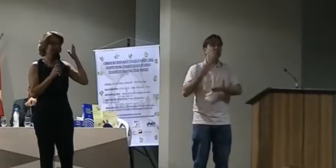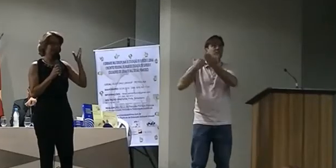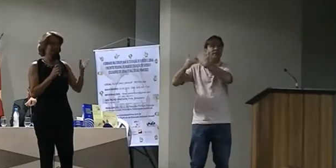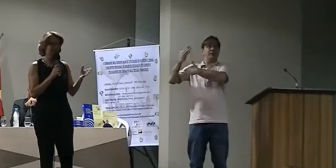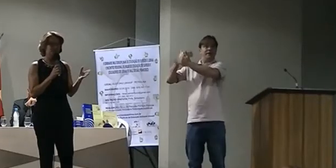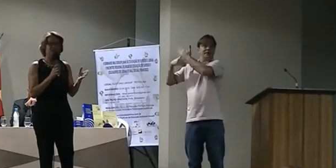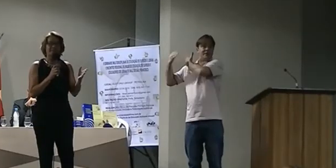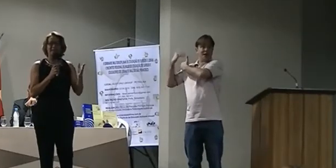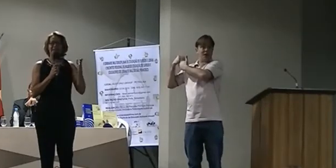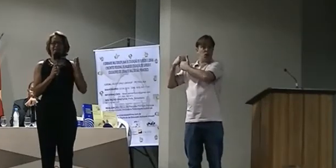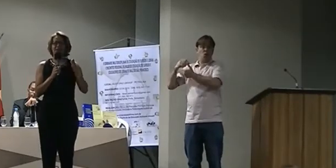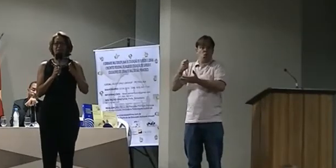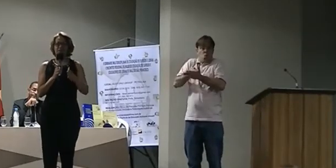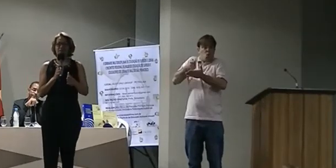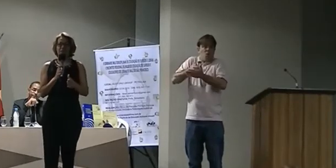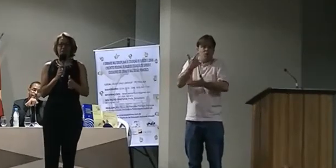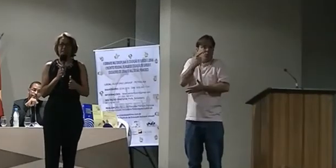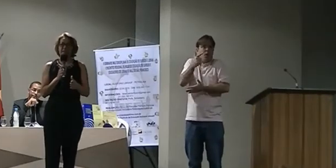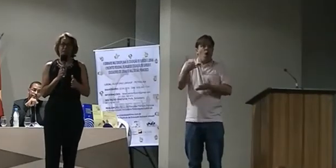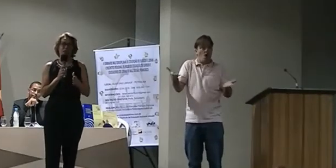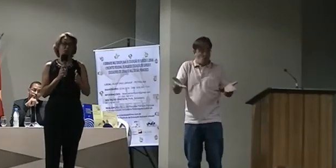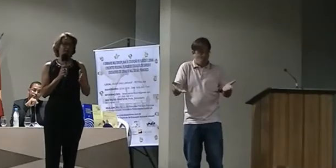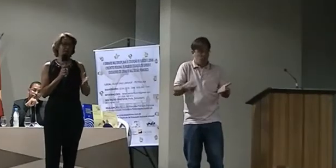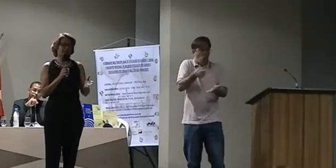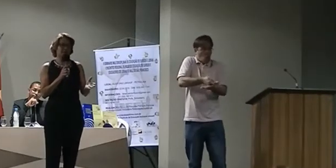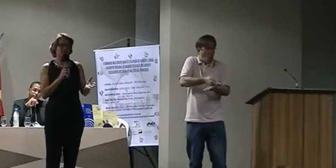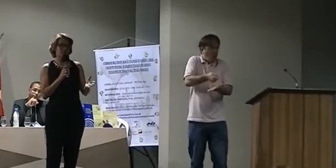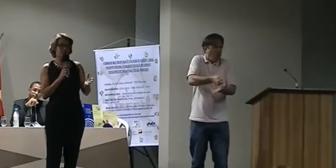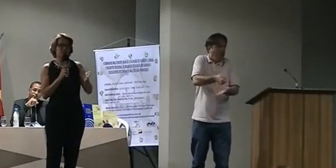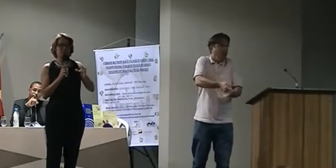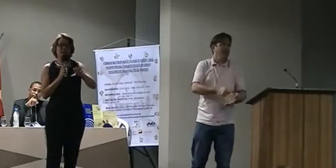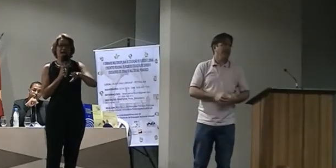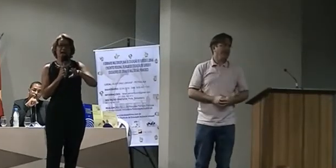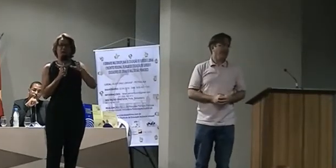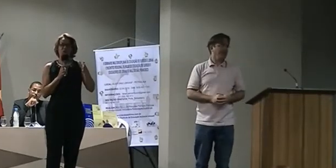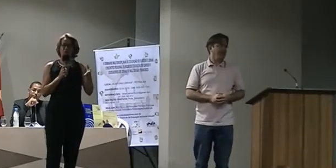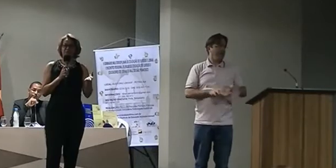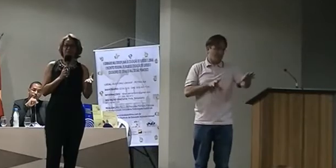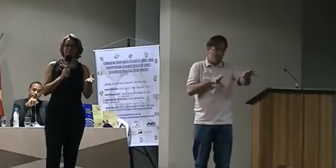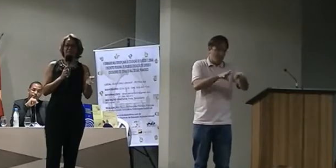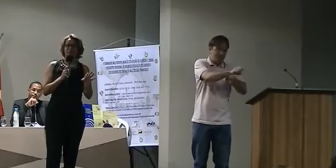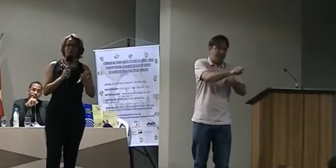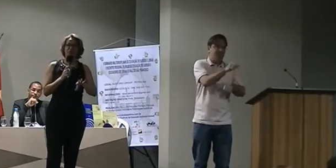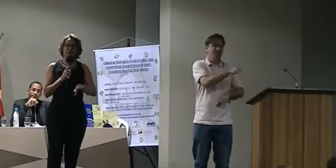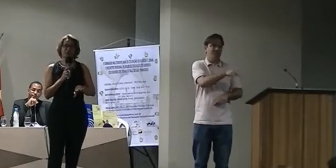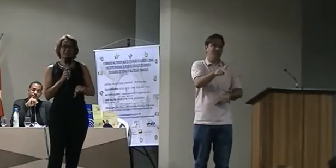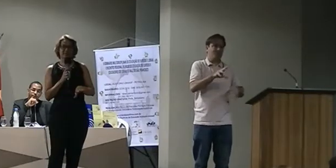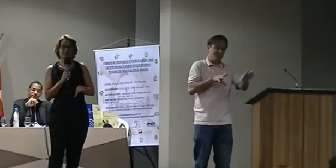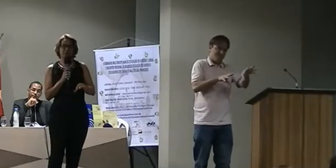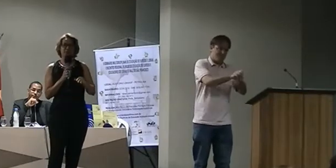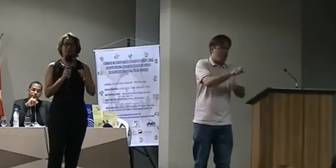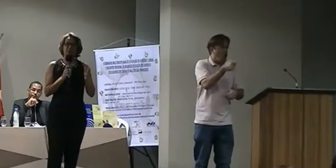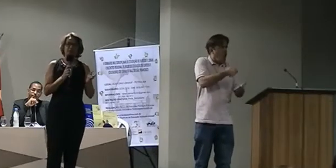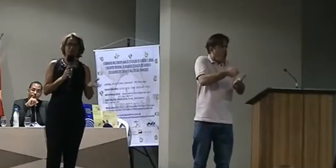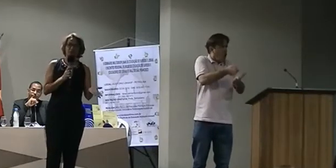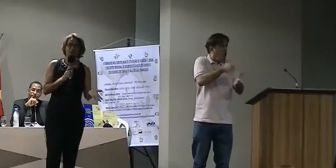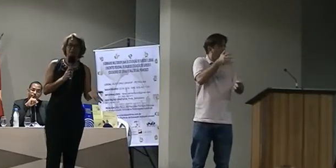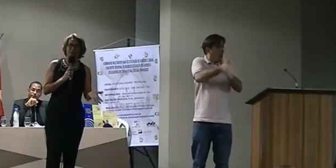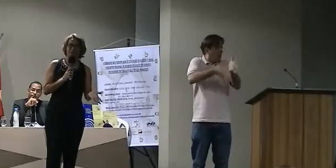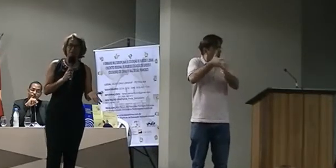de Libras e de educação especial ou educação inclusiva, algumas universidades colocam educação inclusiva, outras educação